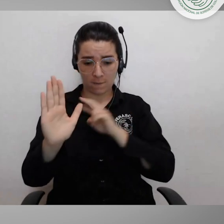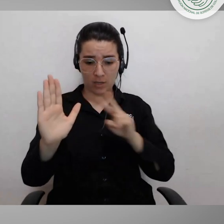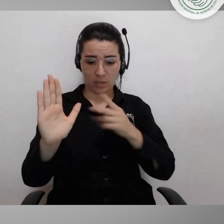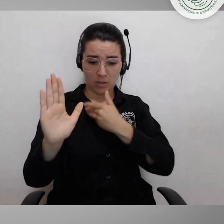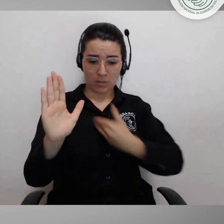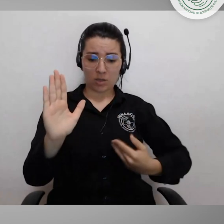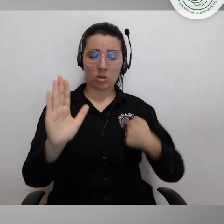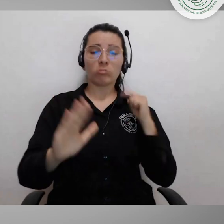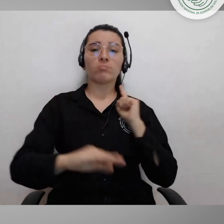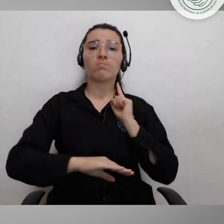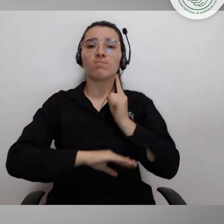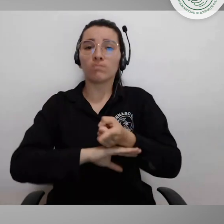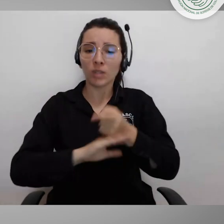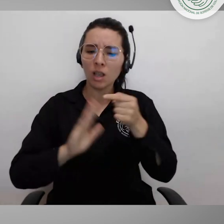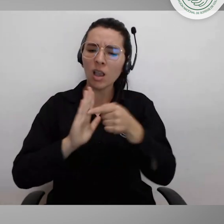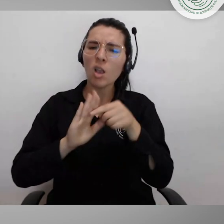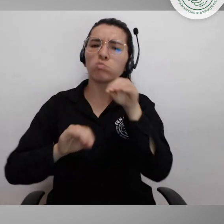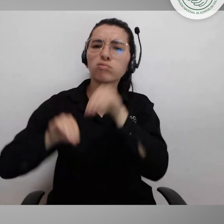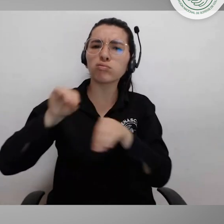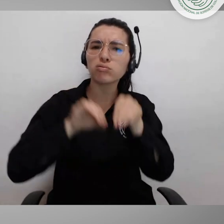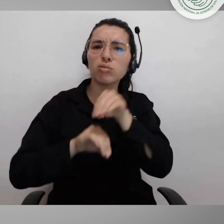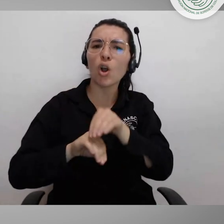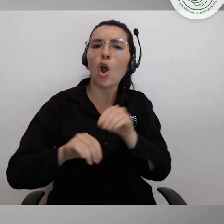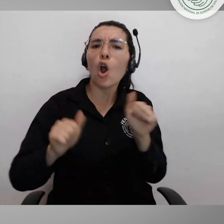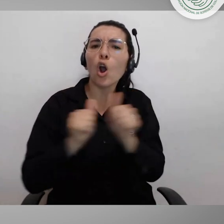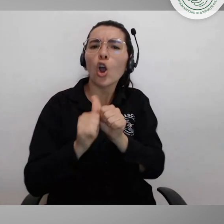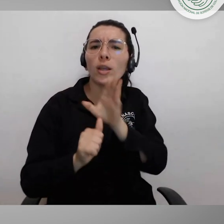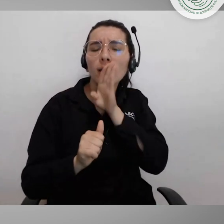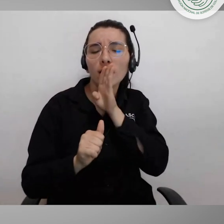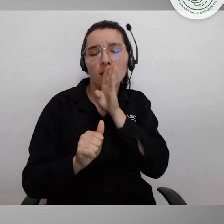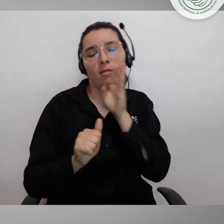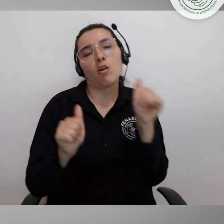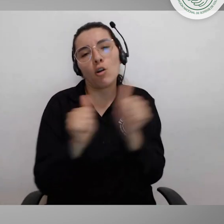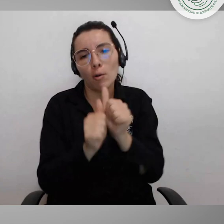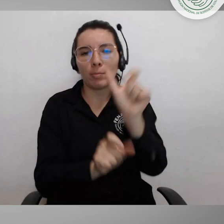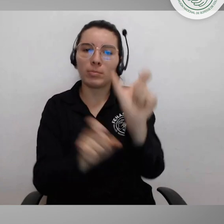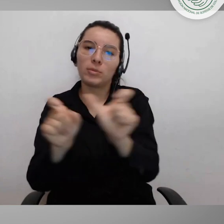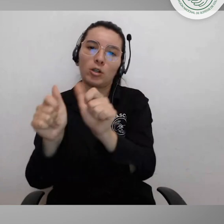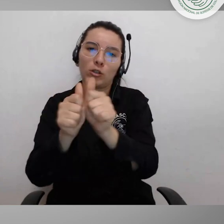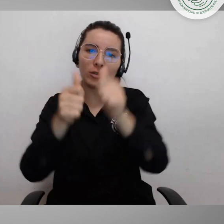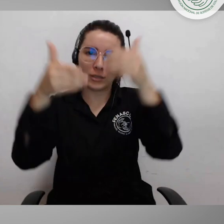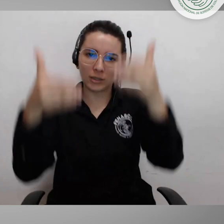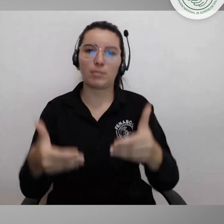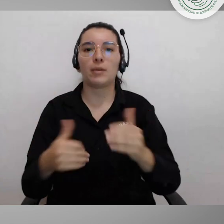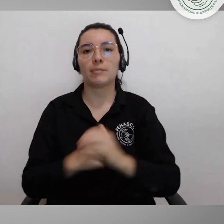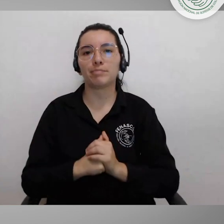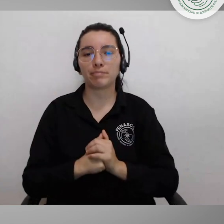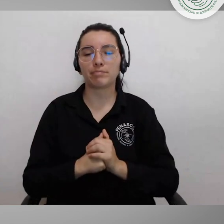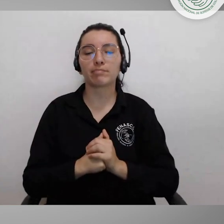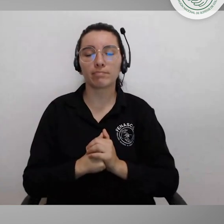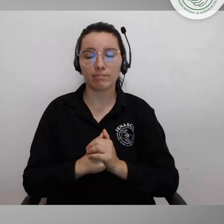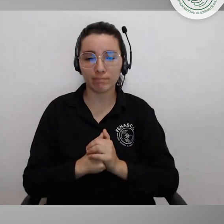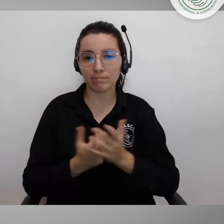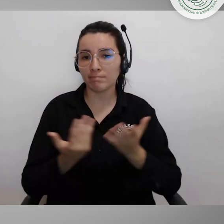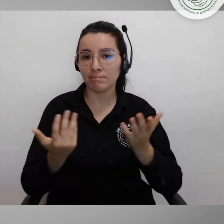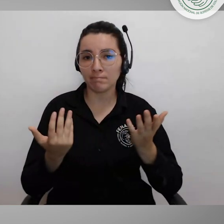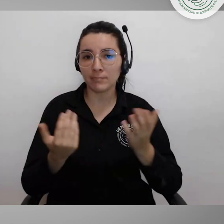la dirección de la política de discapacidad desde vicepresidencia estará en cabeza de personas con